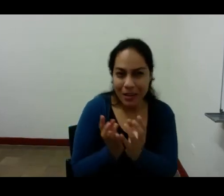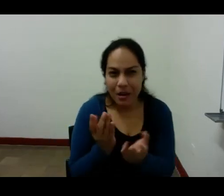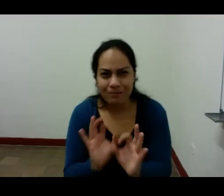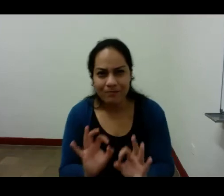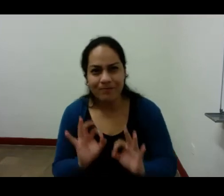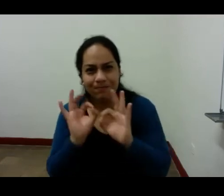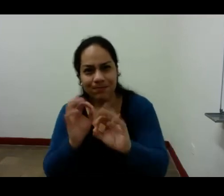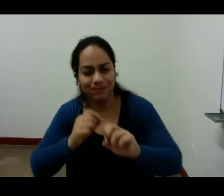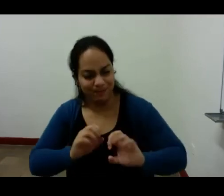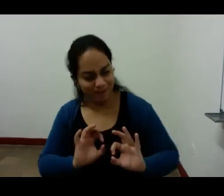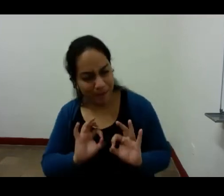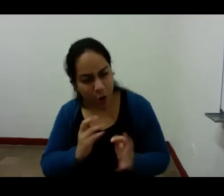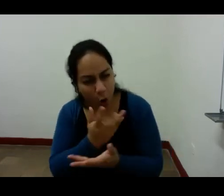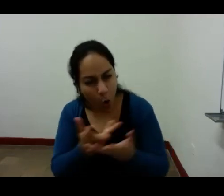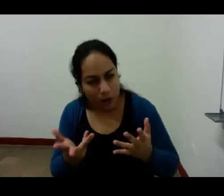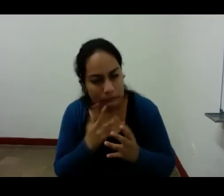dinero